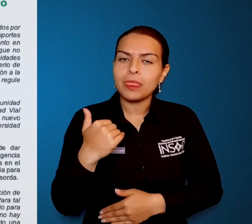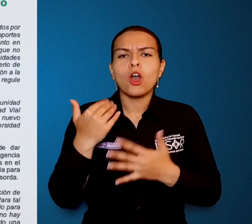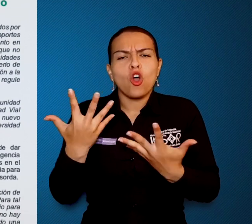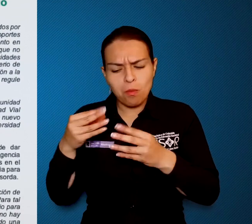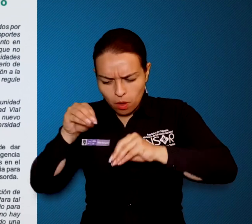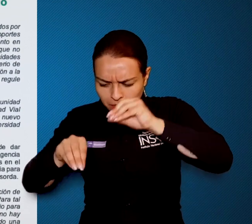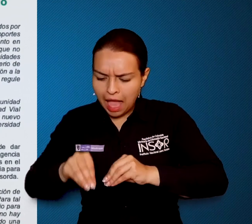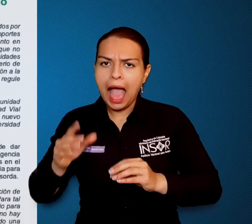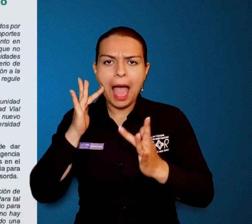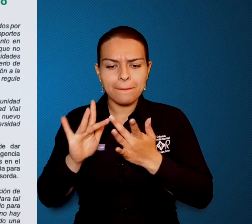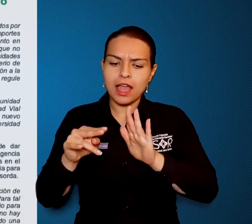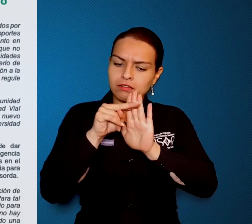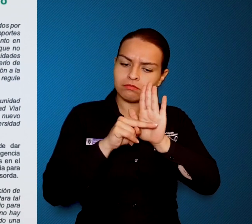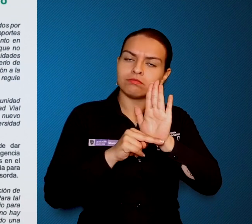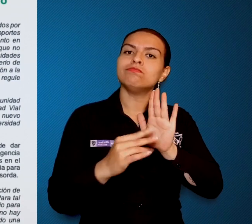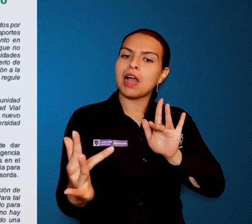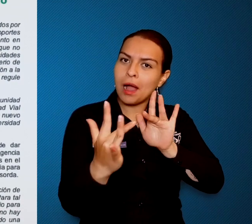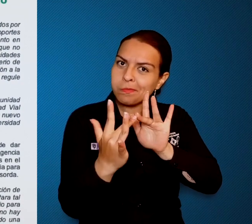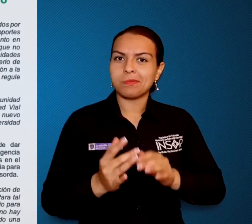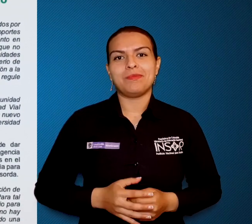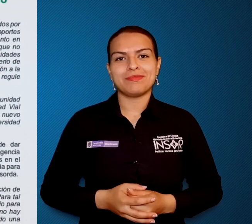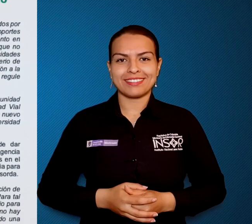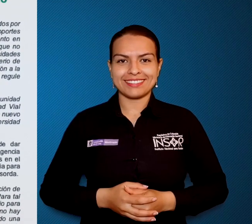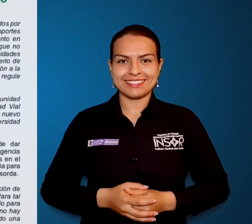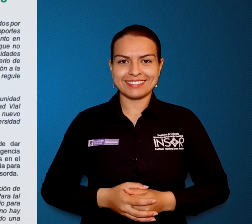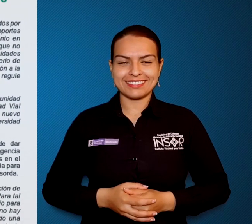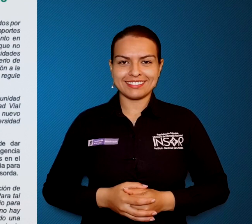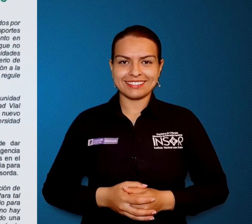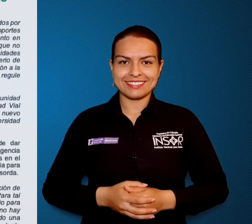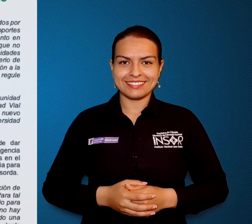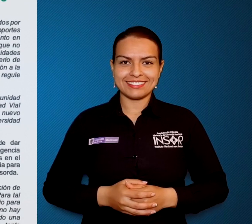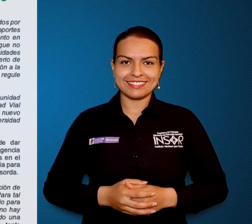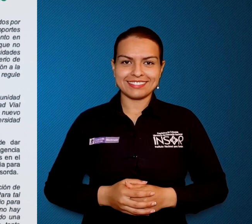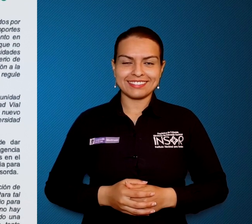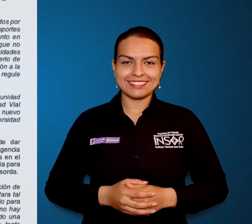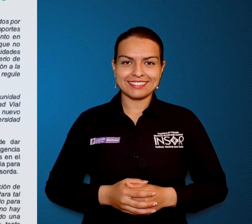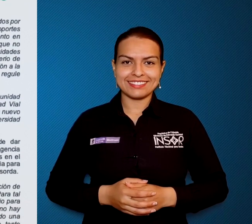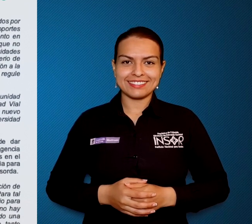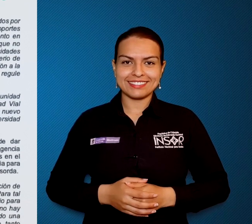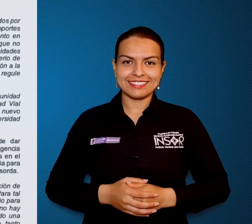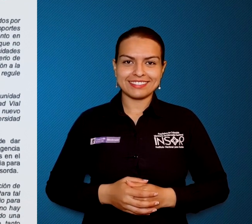a la comunidad sorda para construir, de manera conjunta, una normativa que regule dicho proceso.